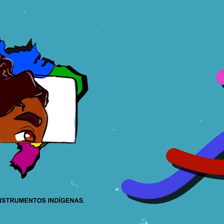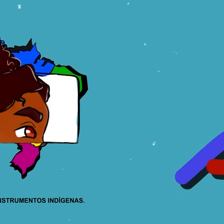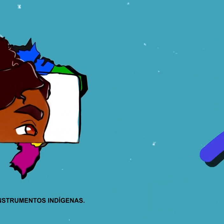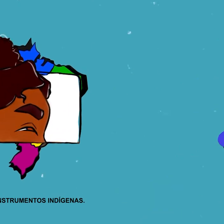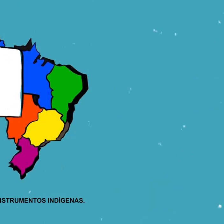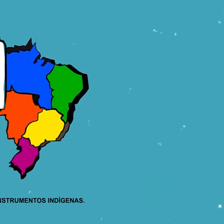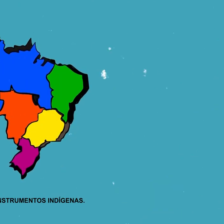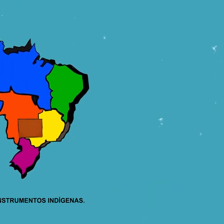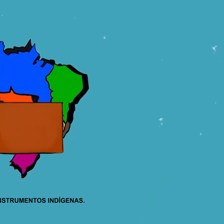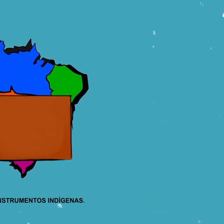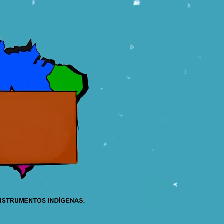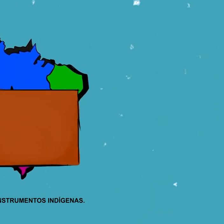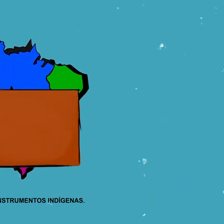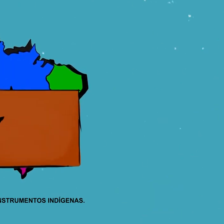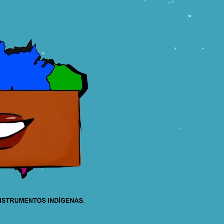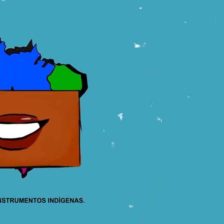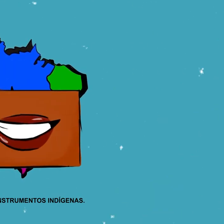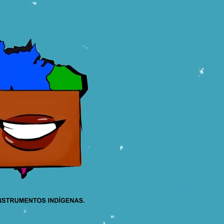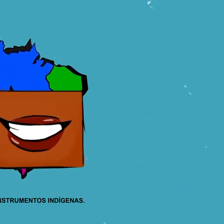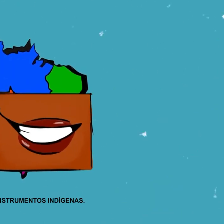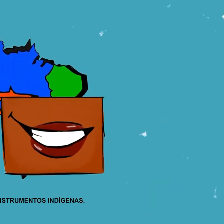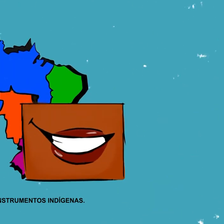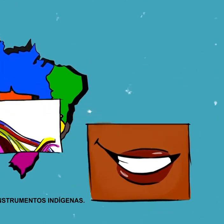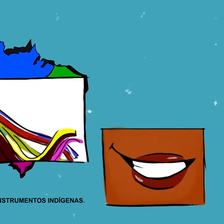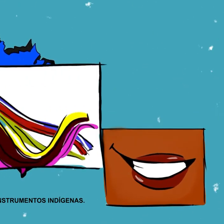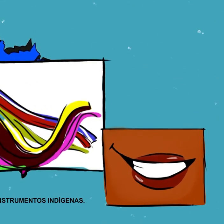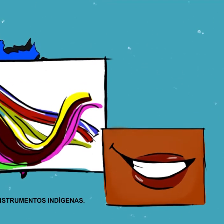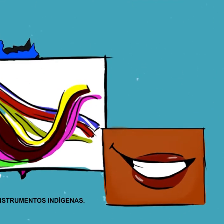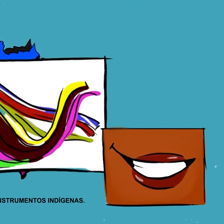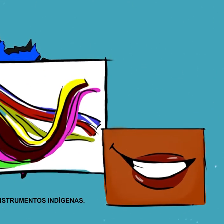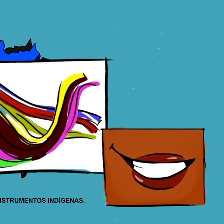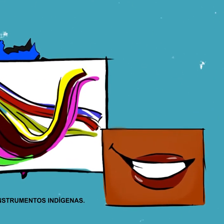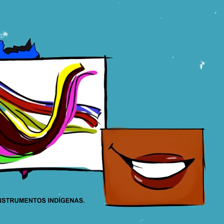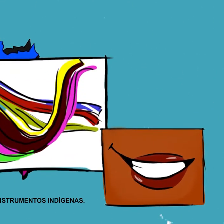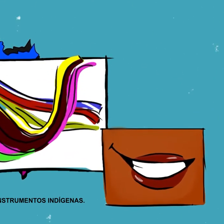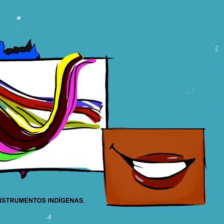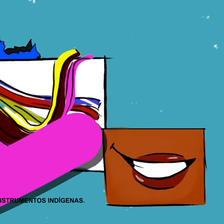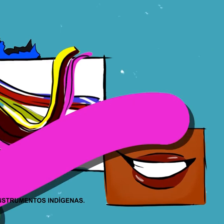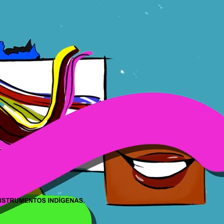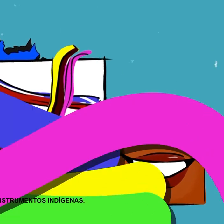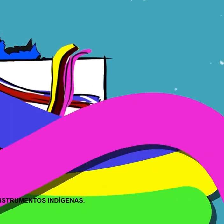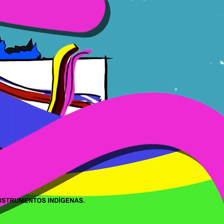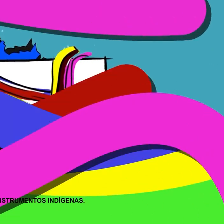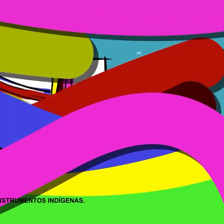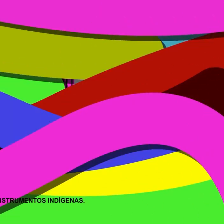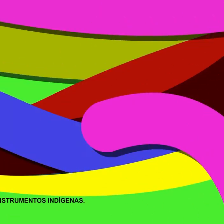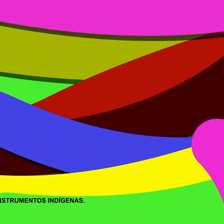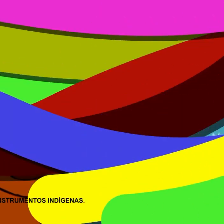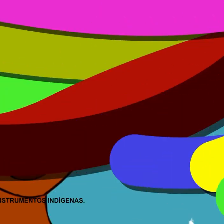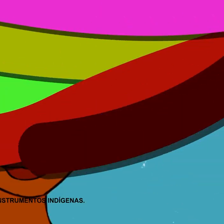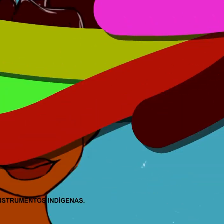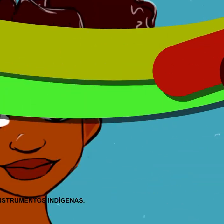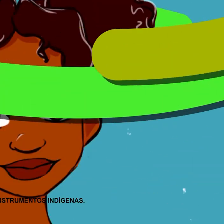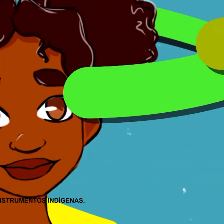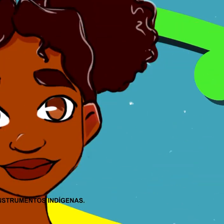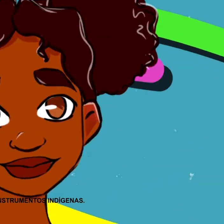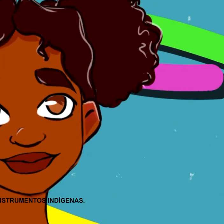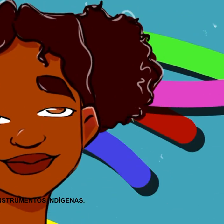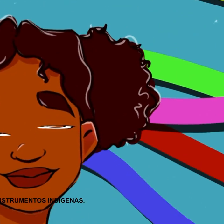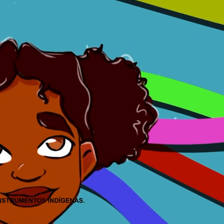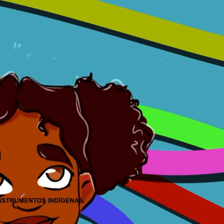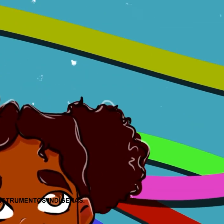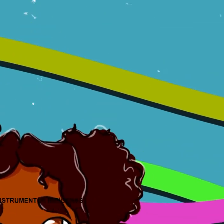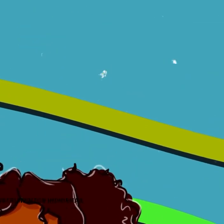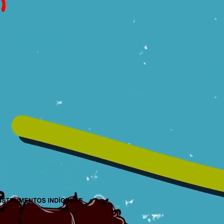na tela envolto de diferentes fitas coloridas Desenho dos olhos e boca de uma garotinha surgem na tela Seu rosto se revela por